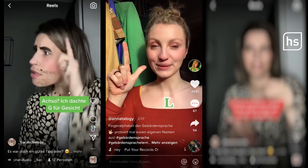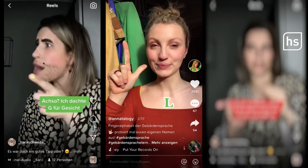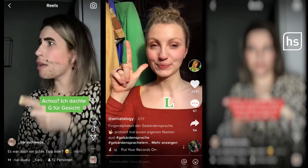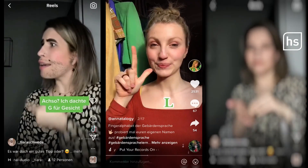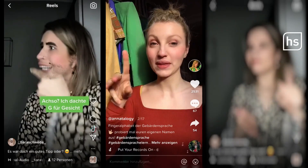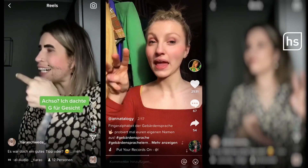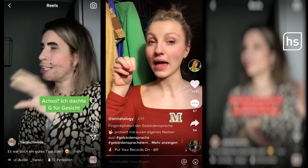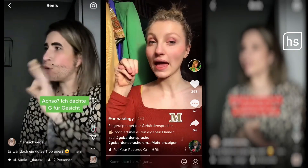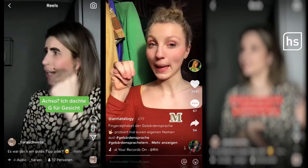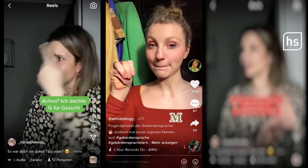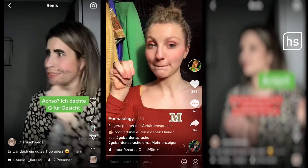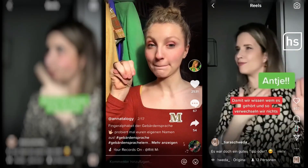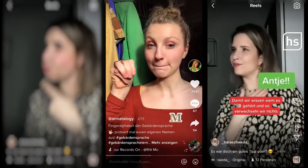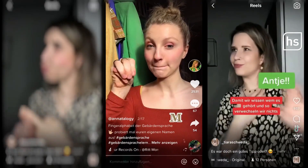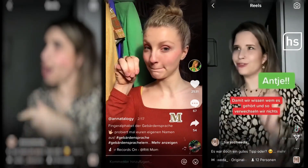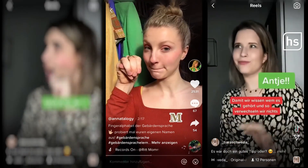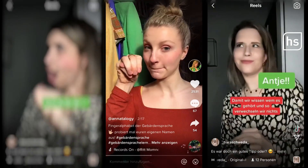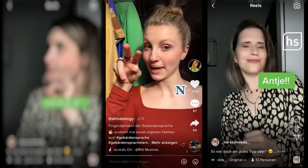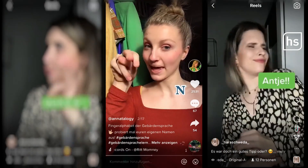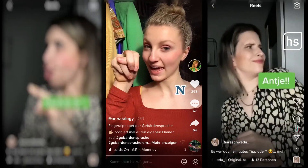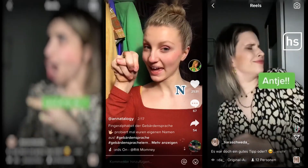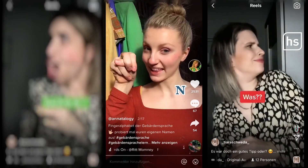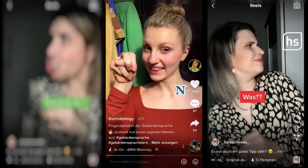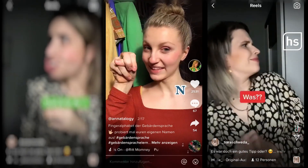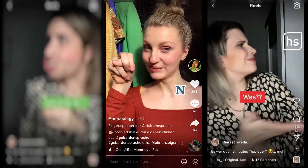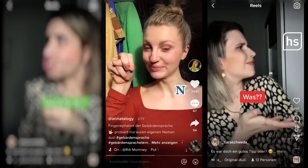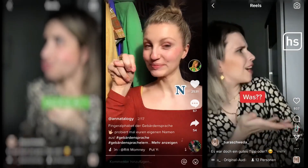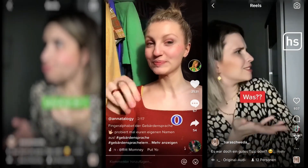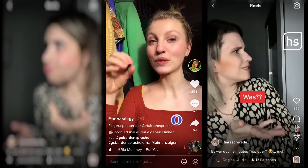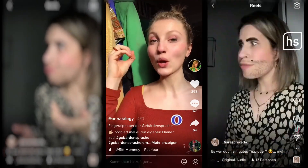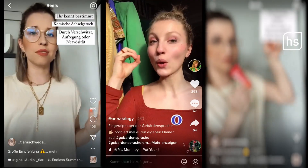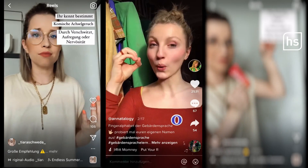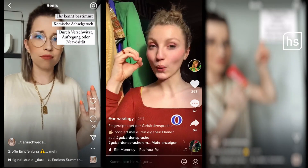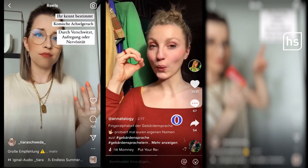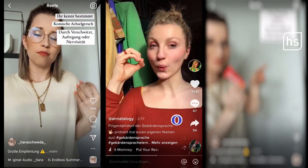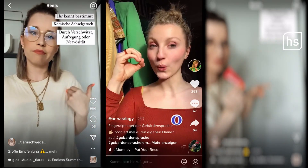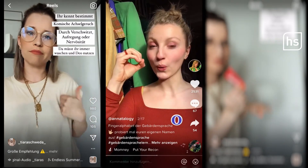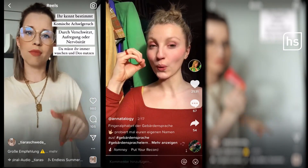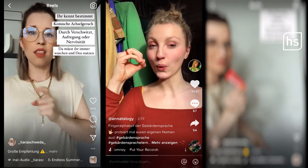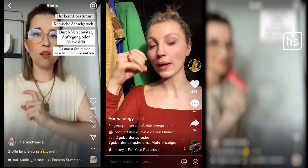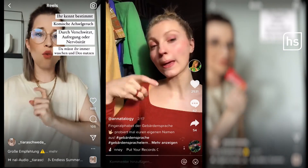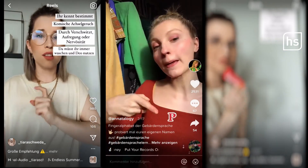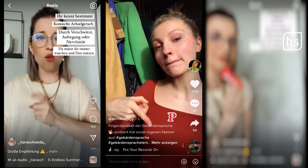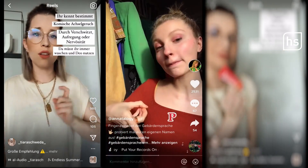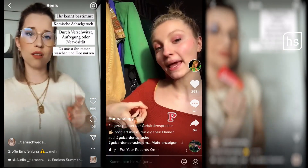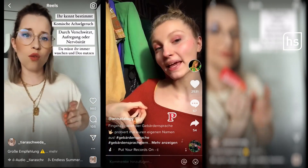ist am Ende dann doch nur eine nette Geste. Für echte Inklusion, da sind sich beide einig, müsse noch viel, viel mehr passieren.